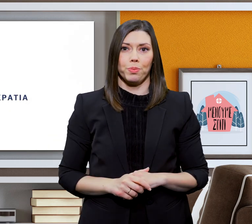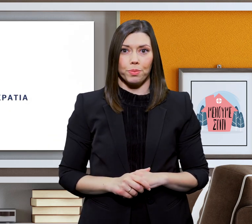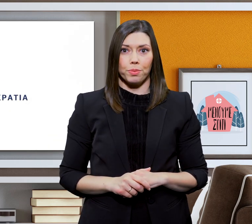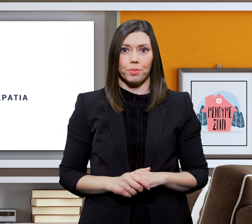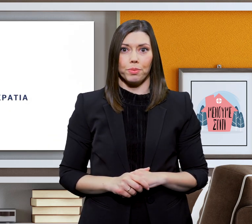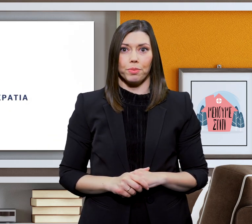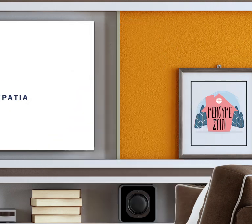Υπότιτλοι AUTHORWAVE